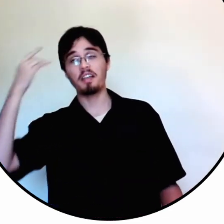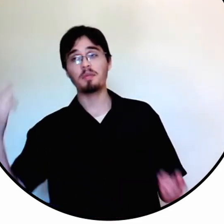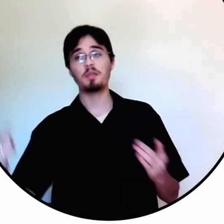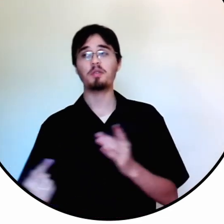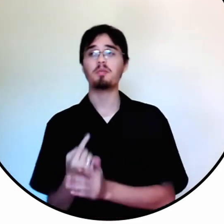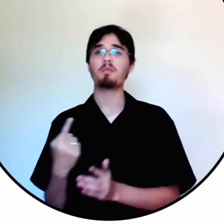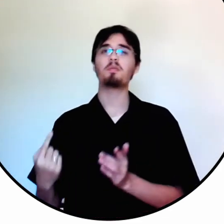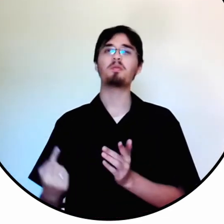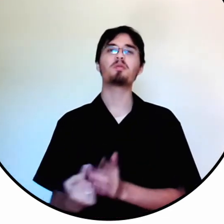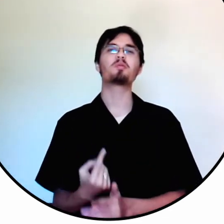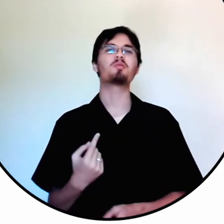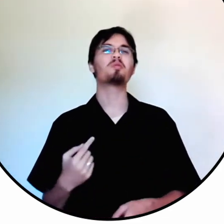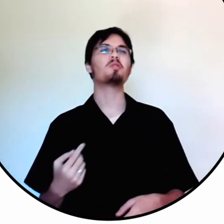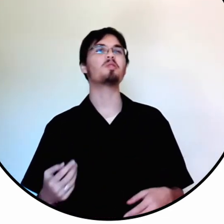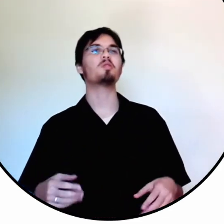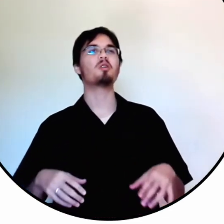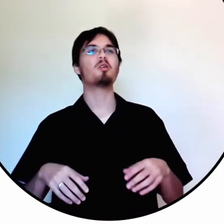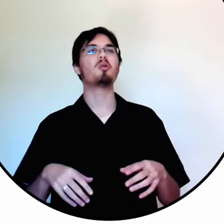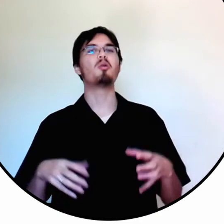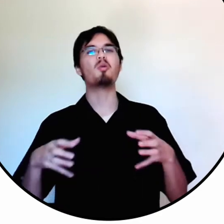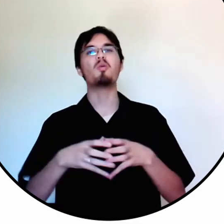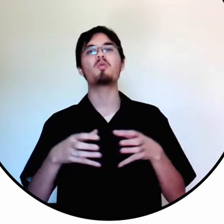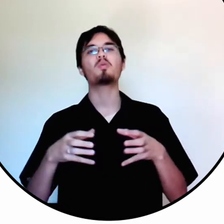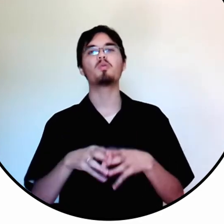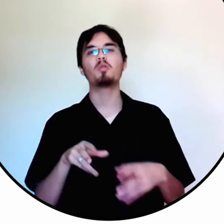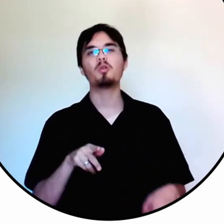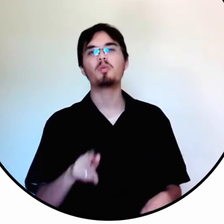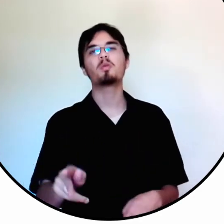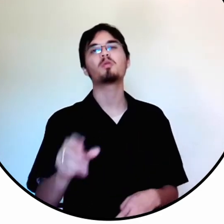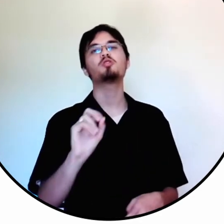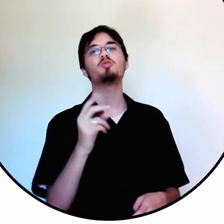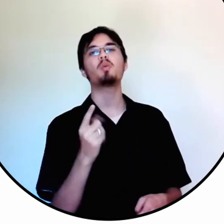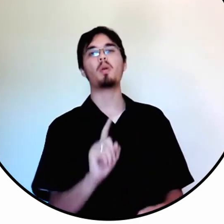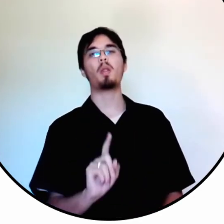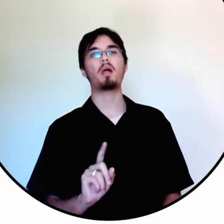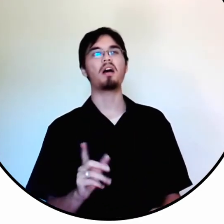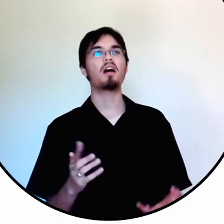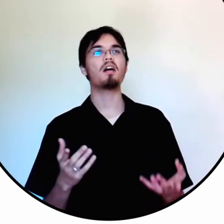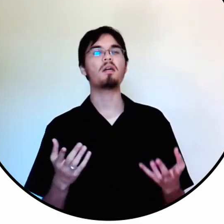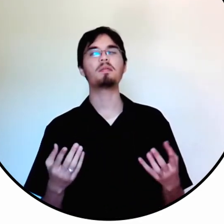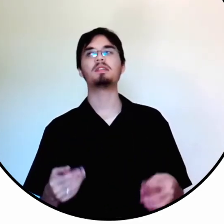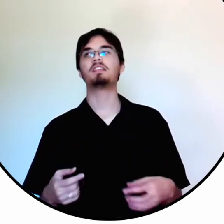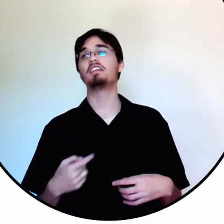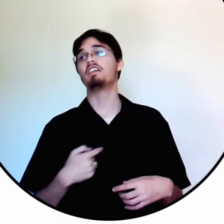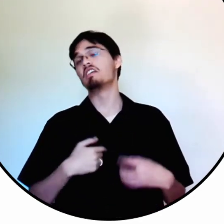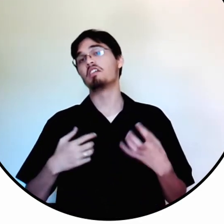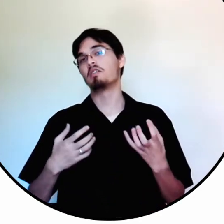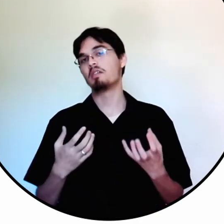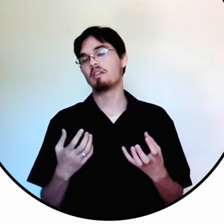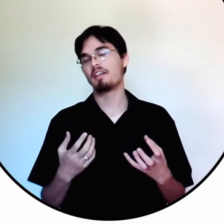Então as pessoas me perguntam, o grupo continua ou não?